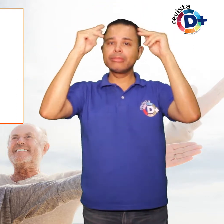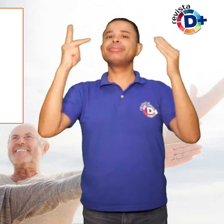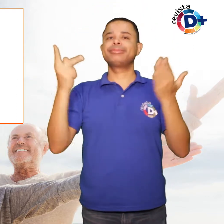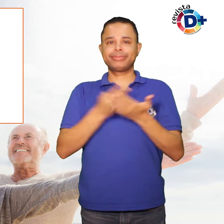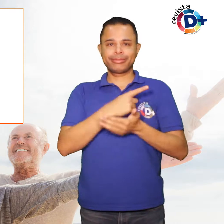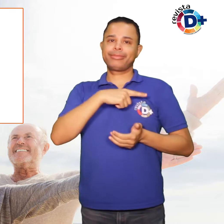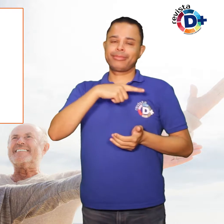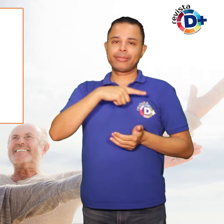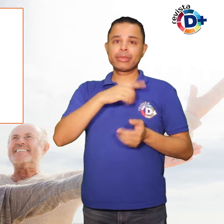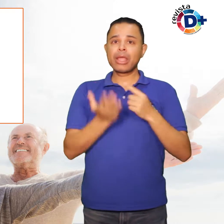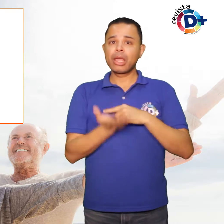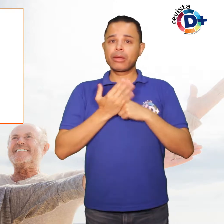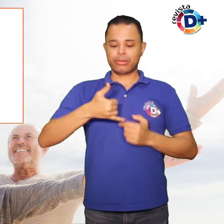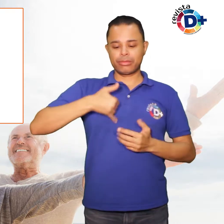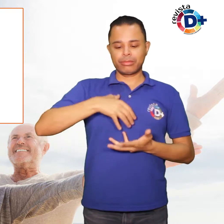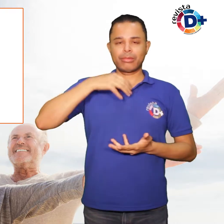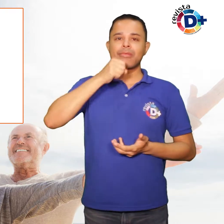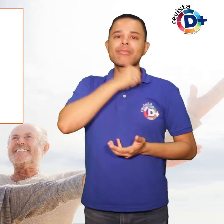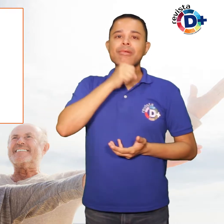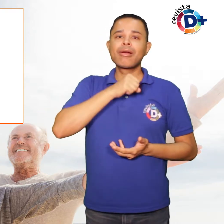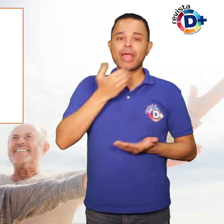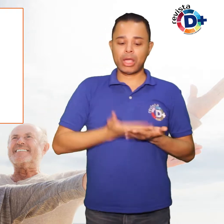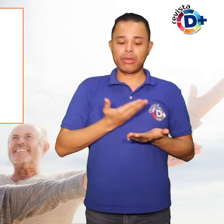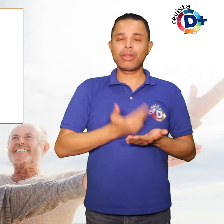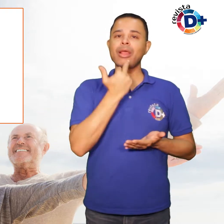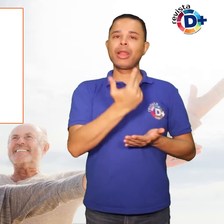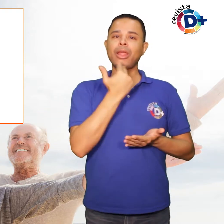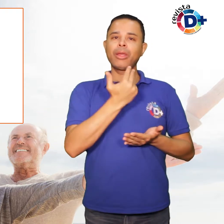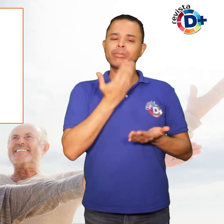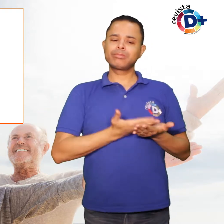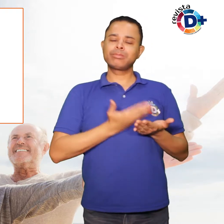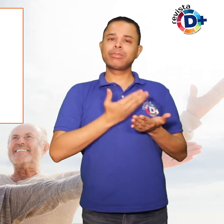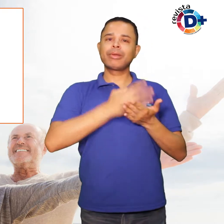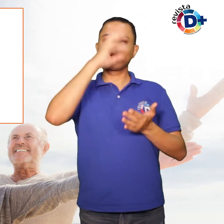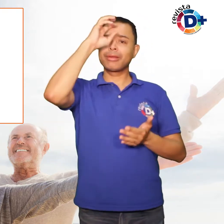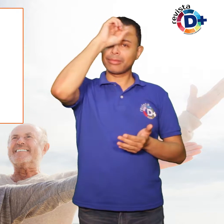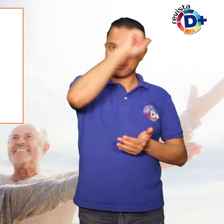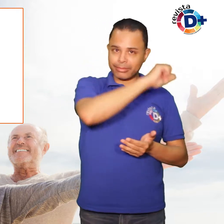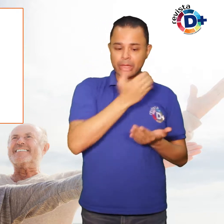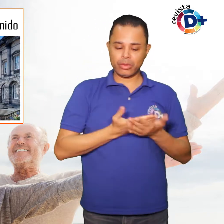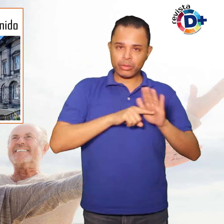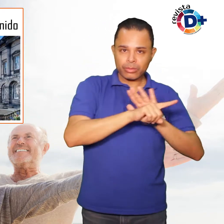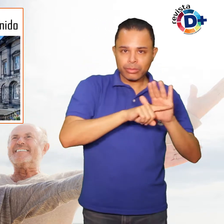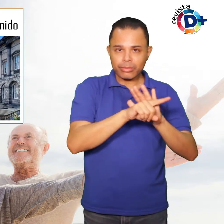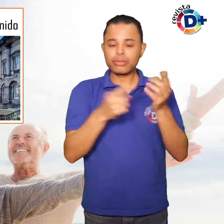Um grande aliado dos idosos é aprender uma segunda língua. Segundo uma pesquisa conjunta da